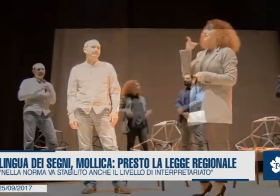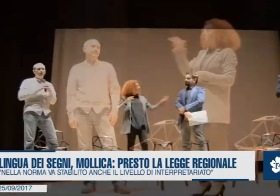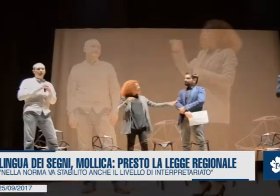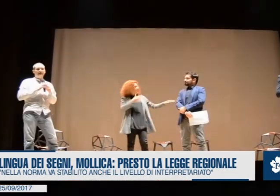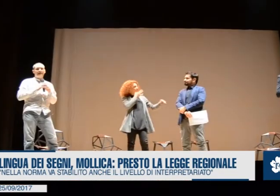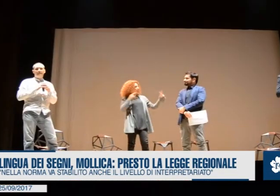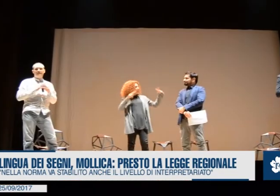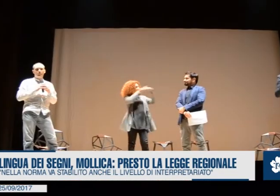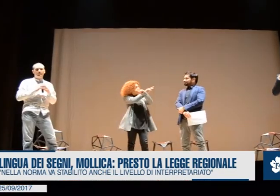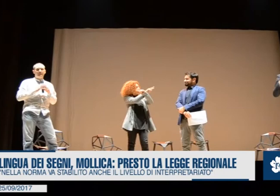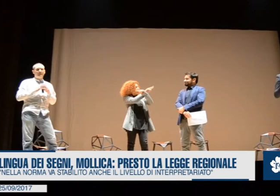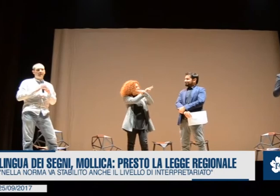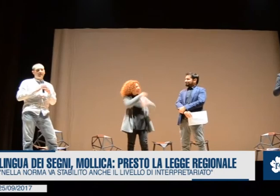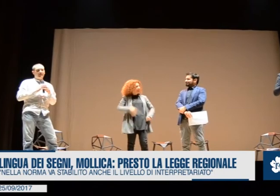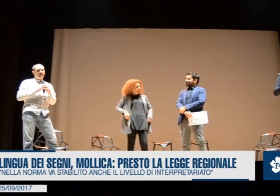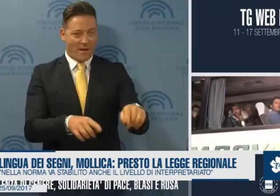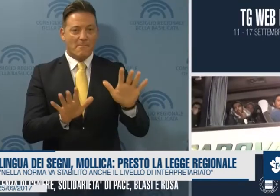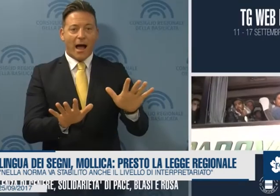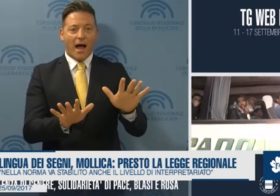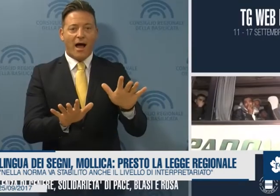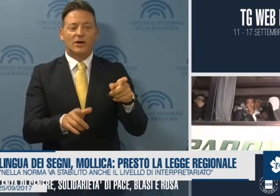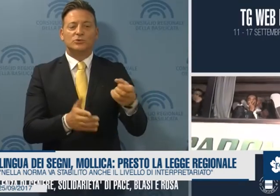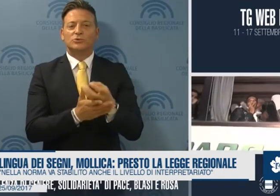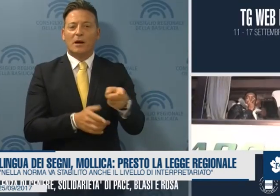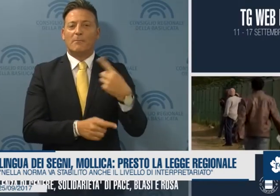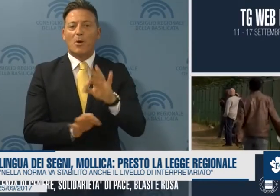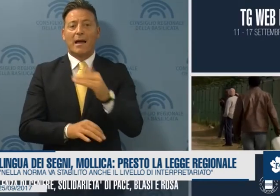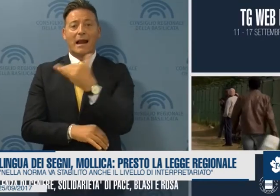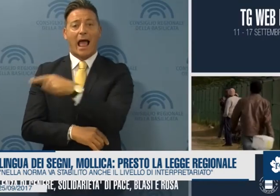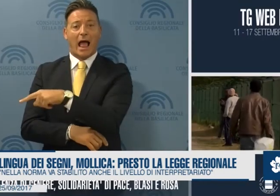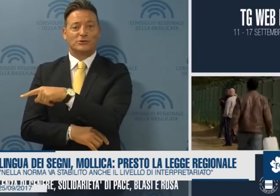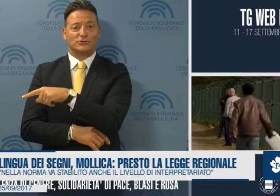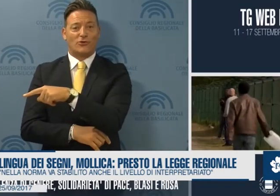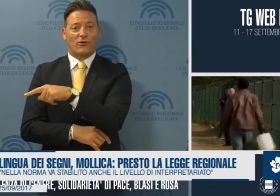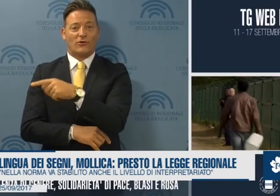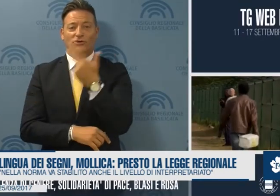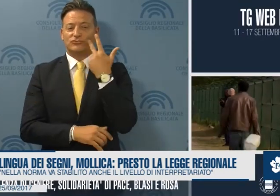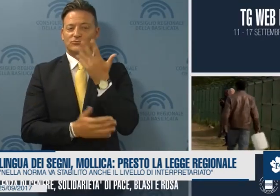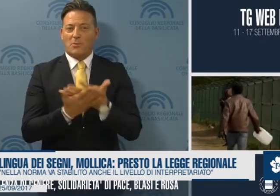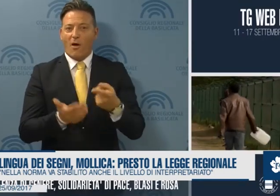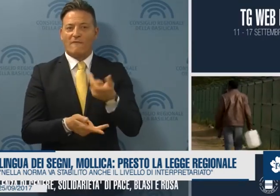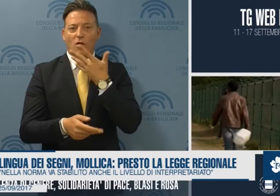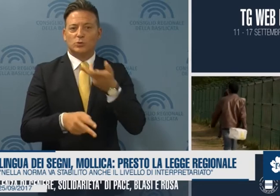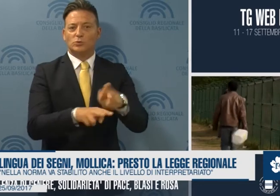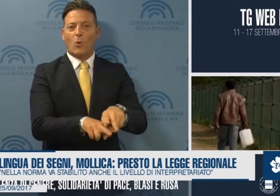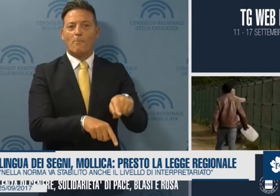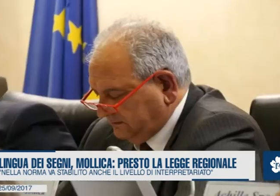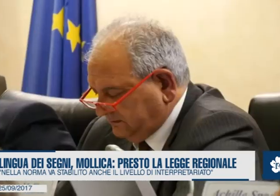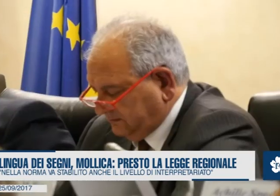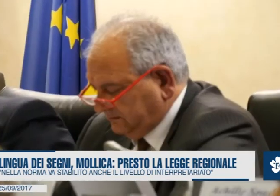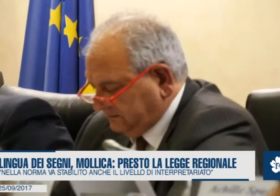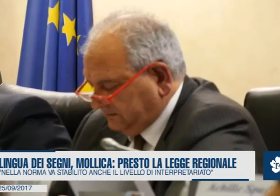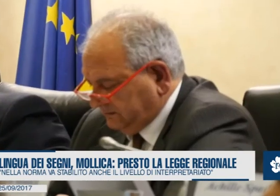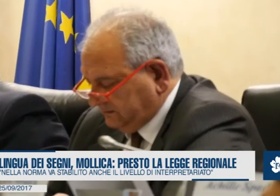l'edizione LIS del Tg3 regionale ed a sostenere l'edizione settimanale del TgWeb LIS del Consiglio regionale.